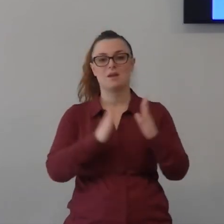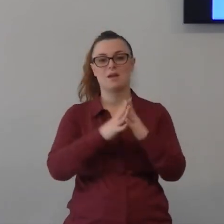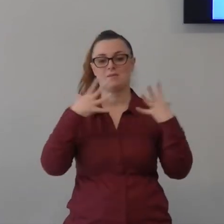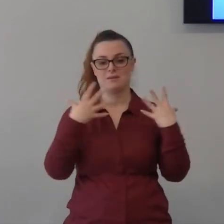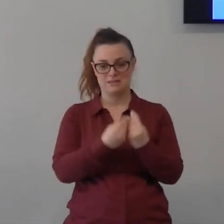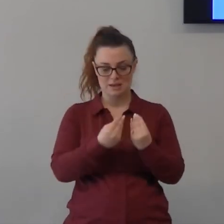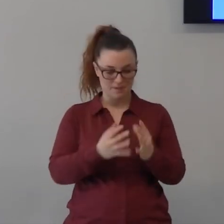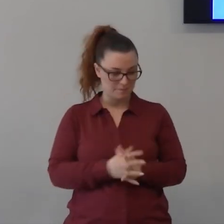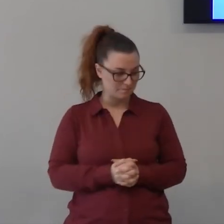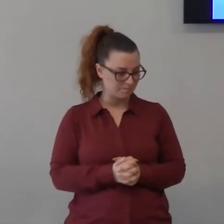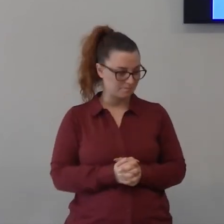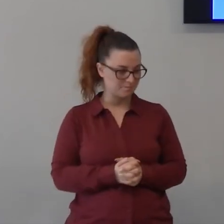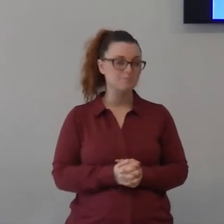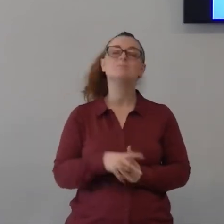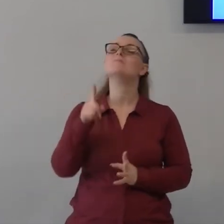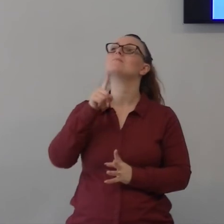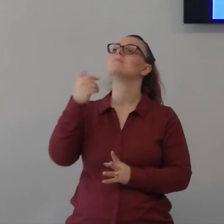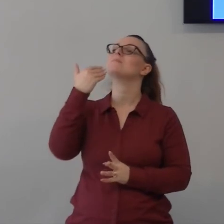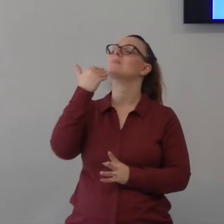signore grazie grazie